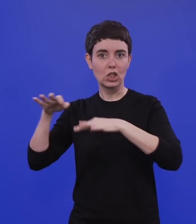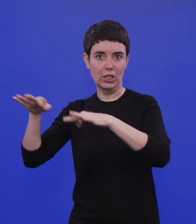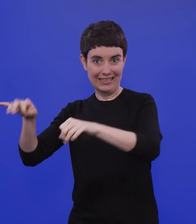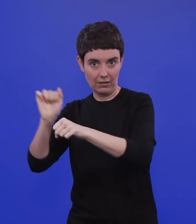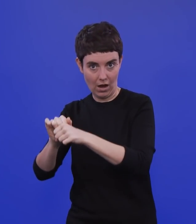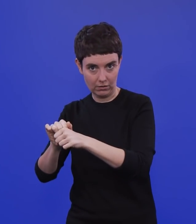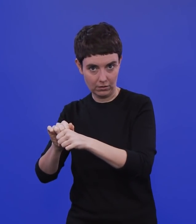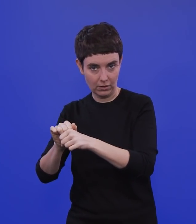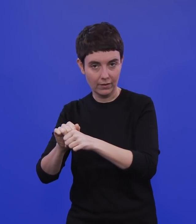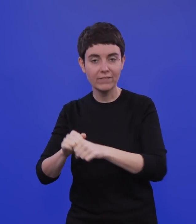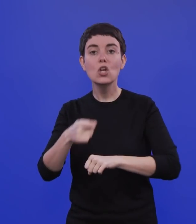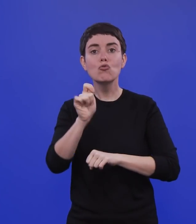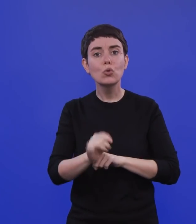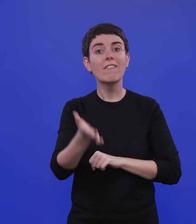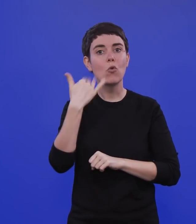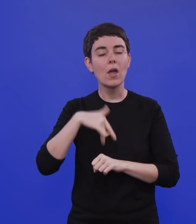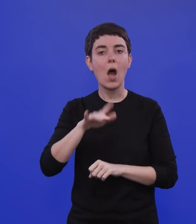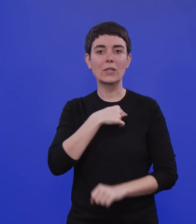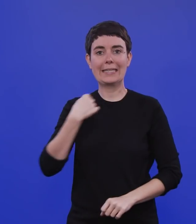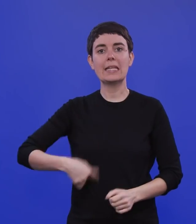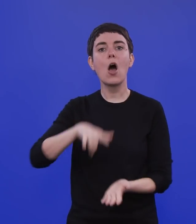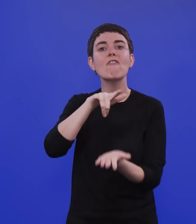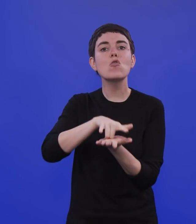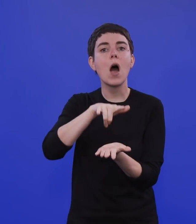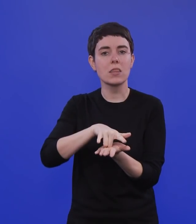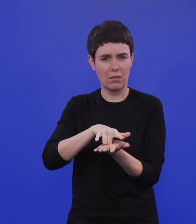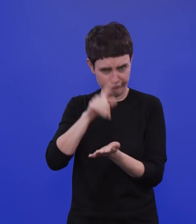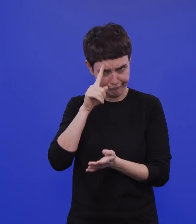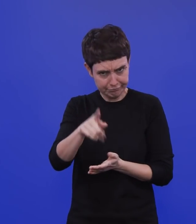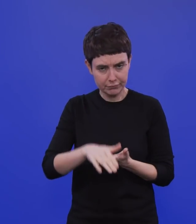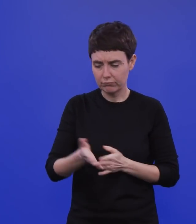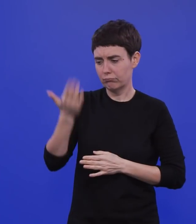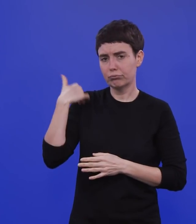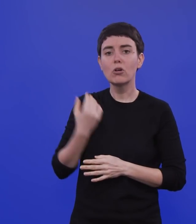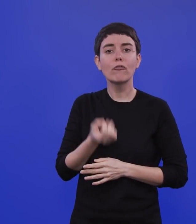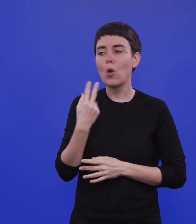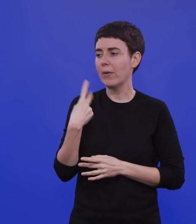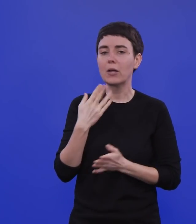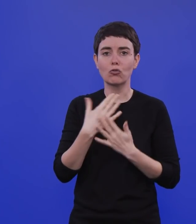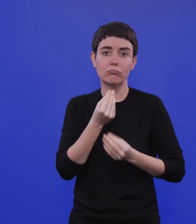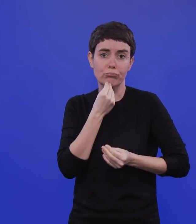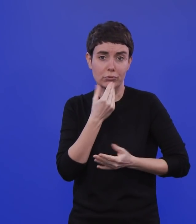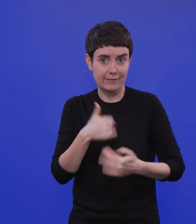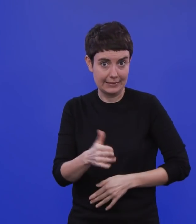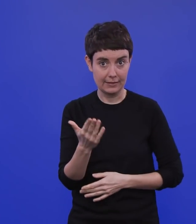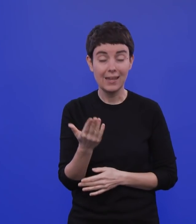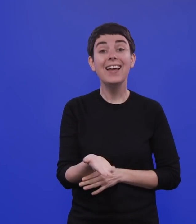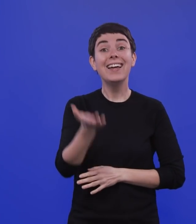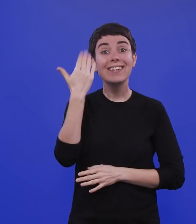Frühjahr. Und das ist eine Studie, die ist in Wuhan gemacht worden. Und da war es ziemlich kalt zu der Zeit, sodass man vielleicht sogar